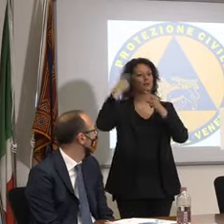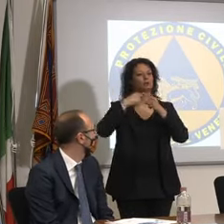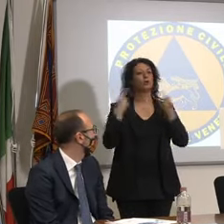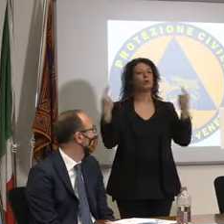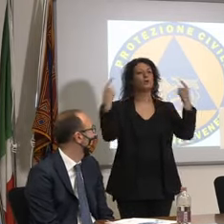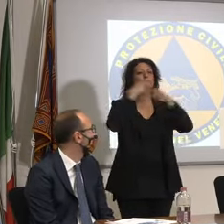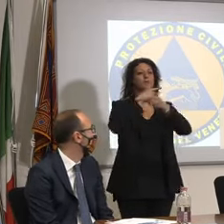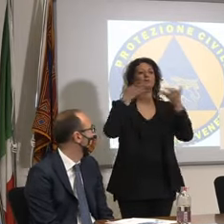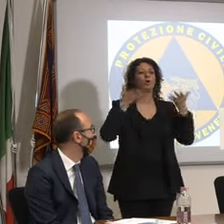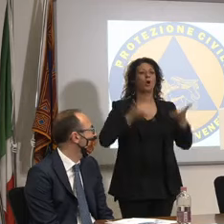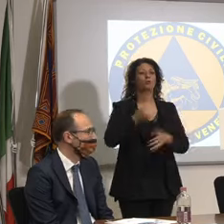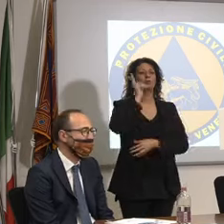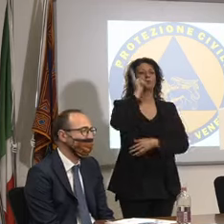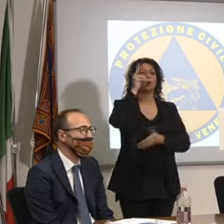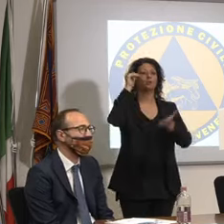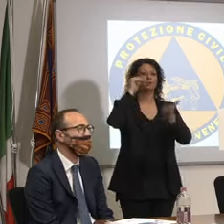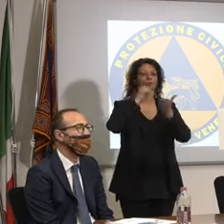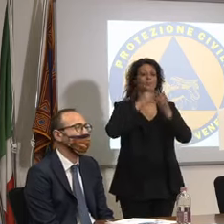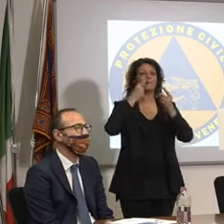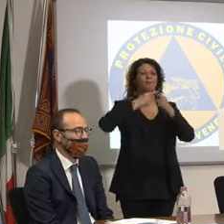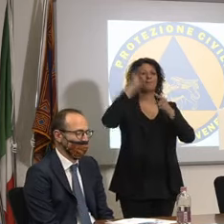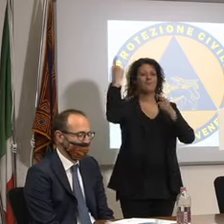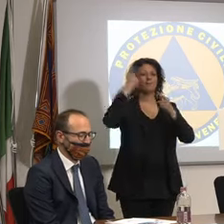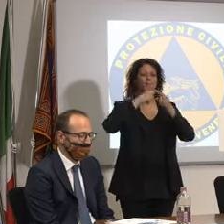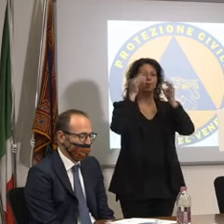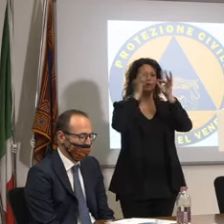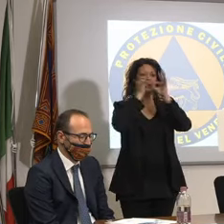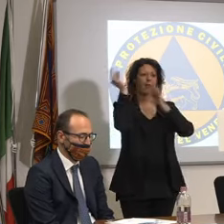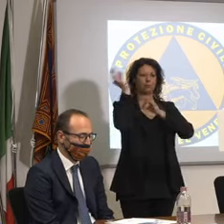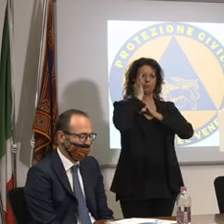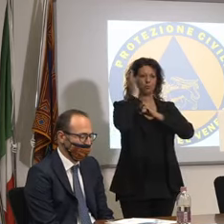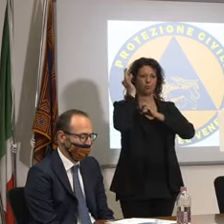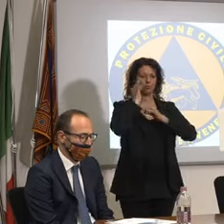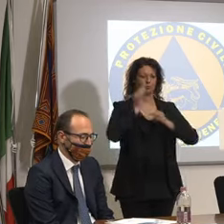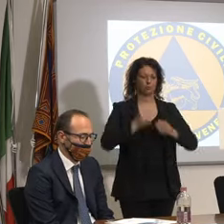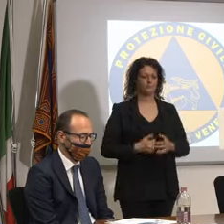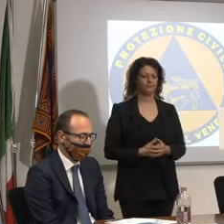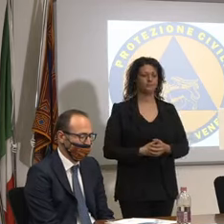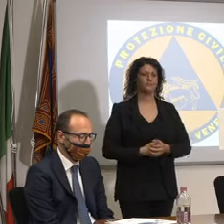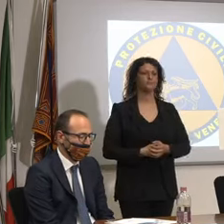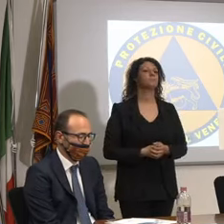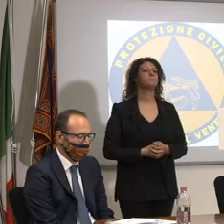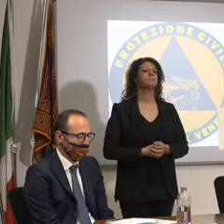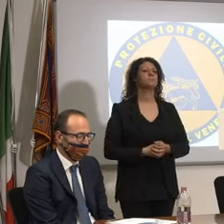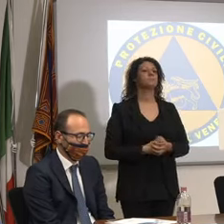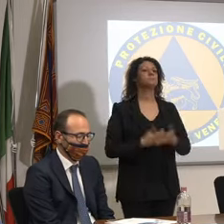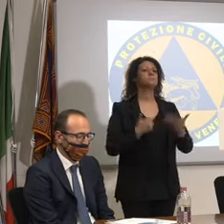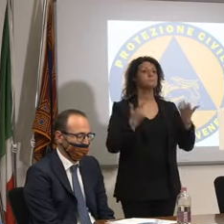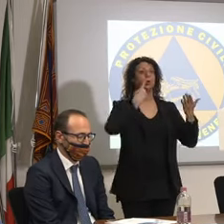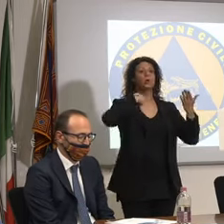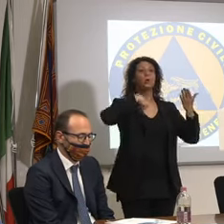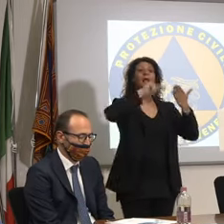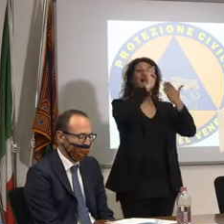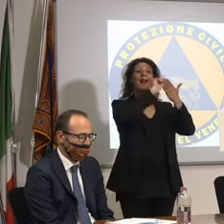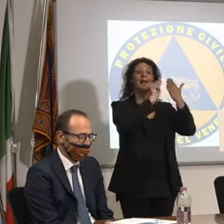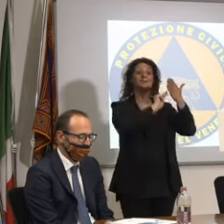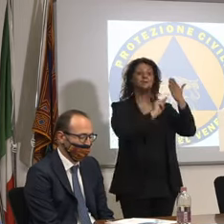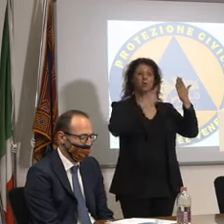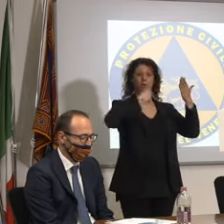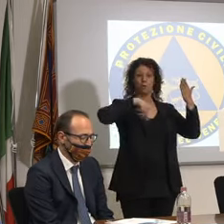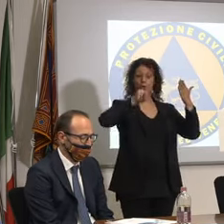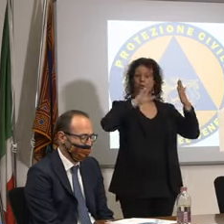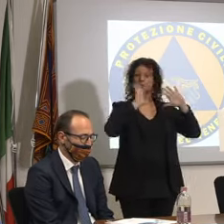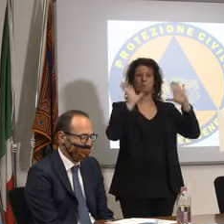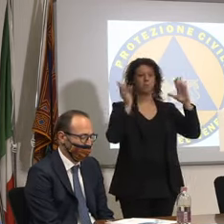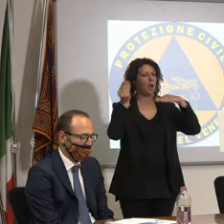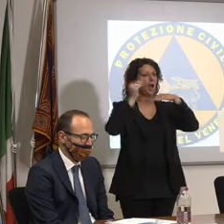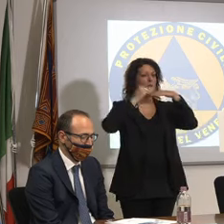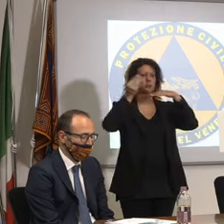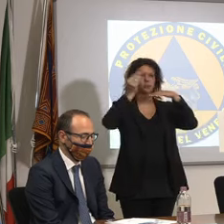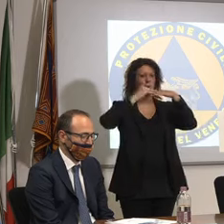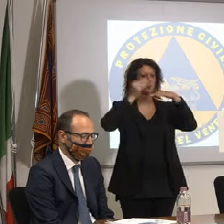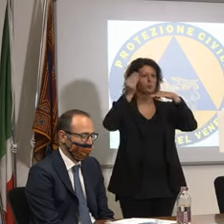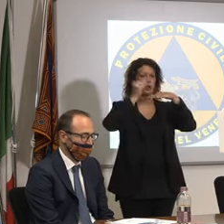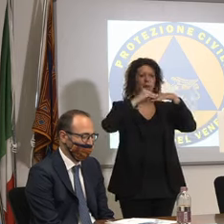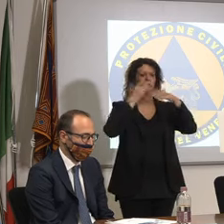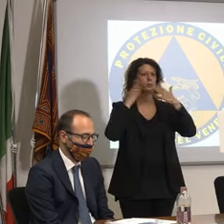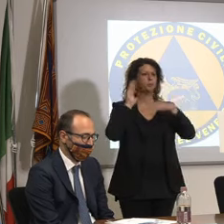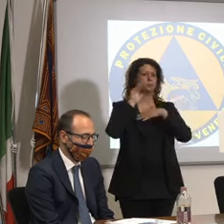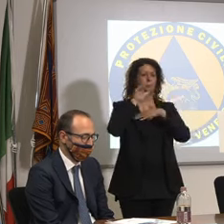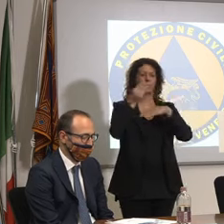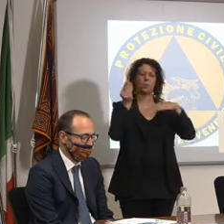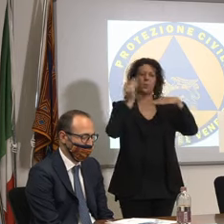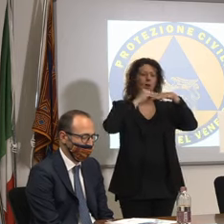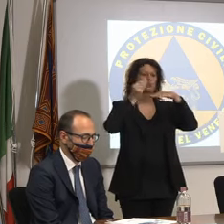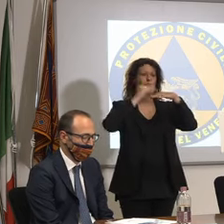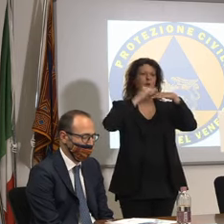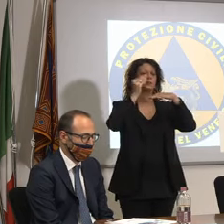questioni ma comunque ho visto peraltro abbiamo una relazione che è aggiornata quotidianamente per cui è molto diciamo